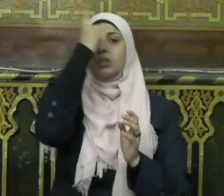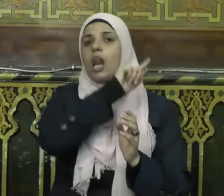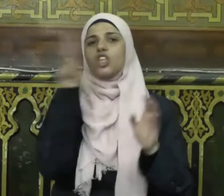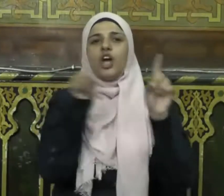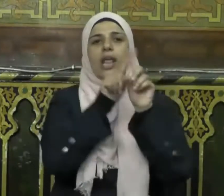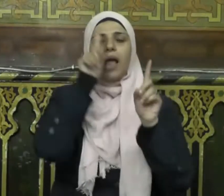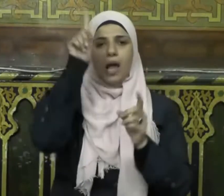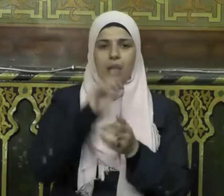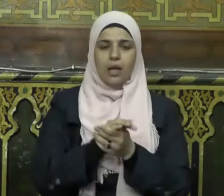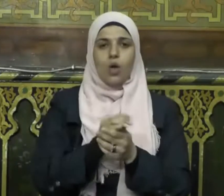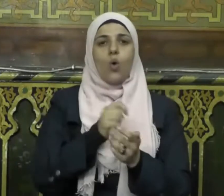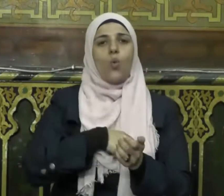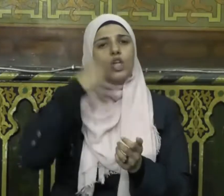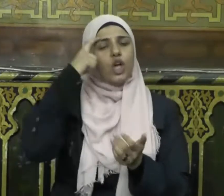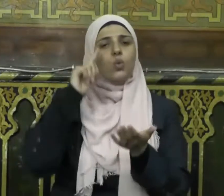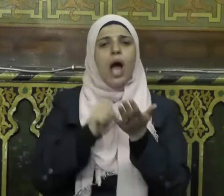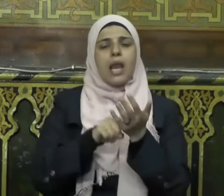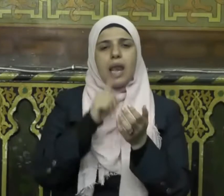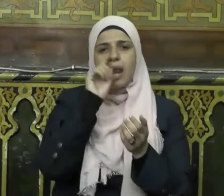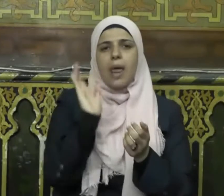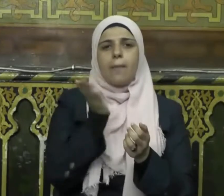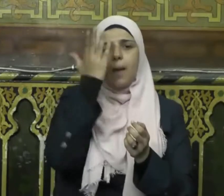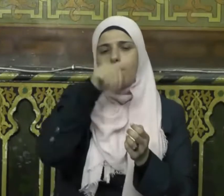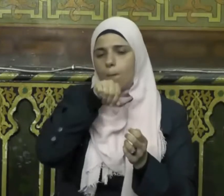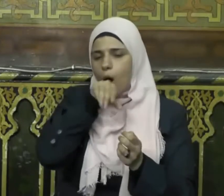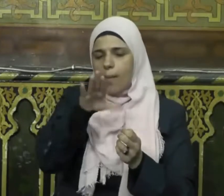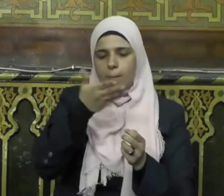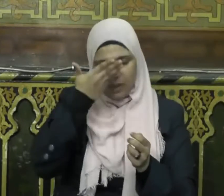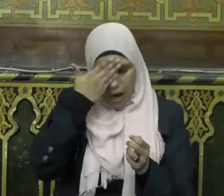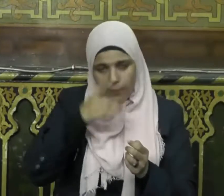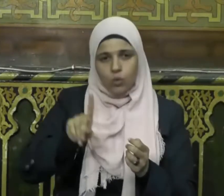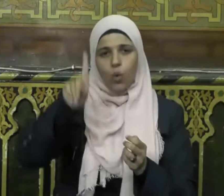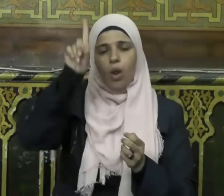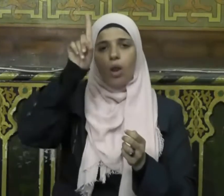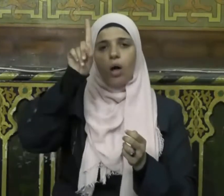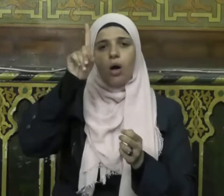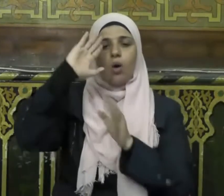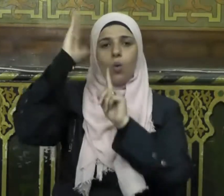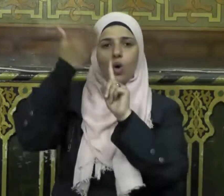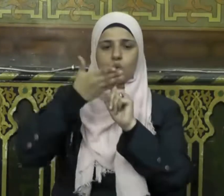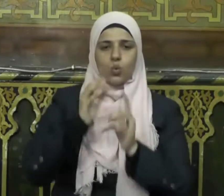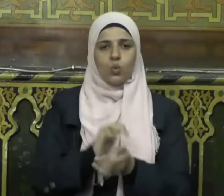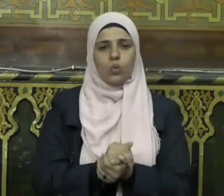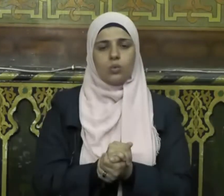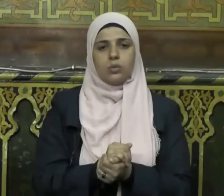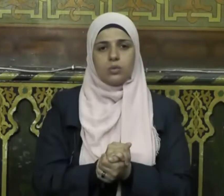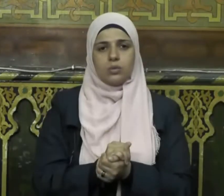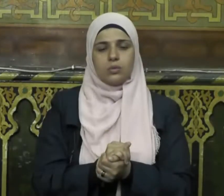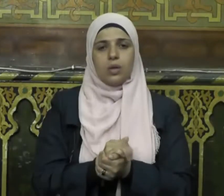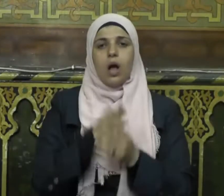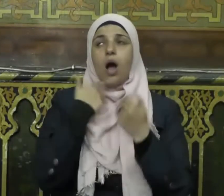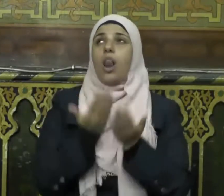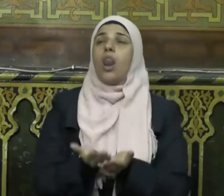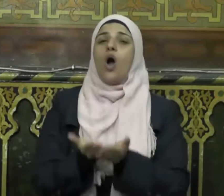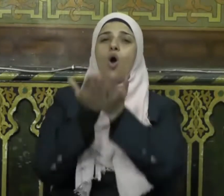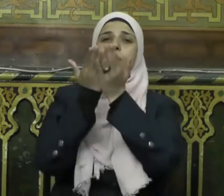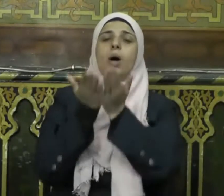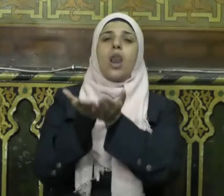شريك له وأشهد أن سيدنا ونبينا محمدًا عبده ورسوله اللهم صلِّ وسلِّم